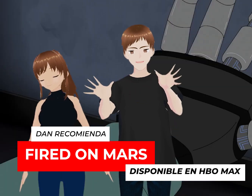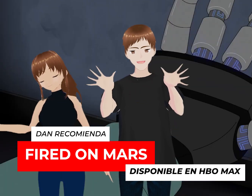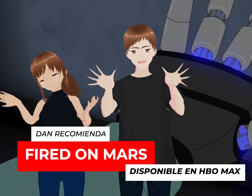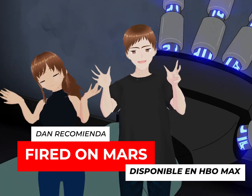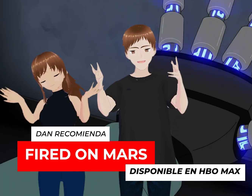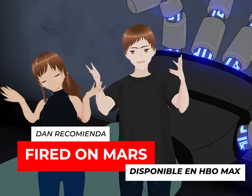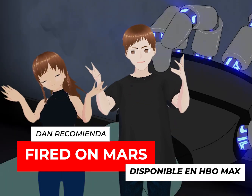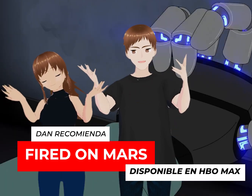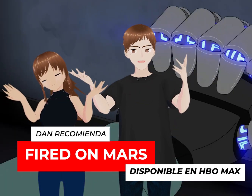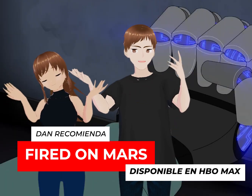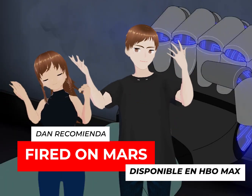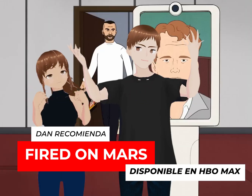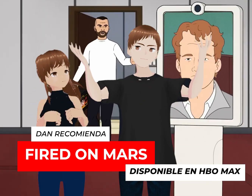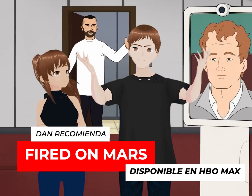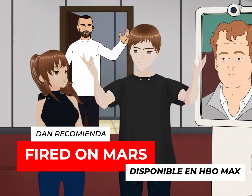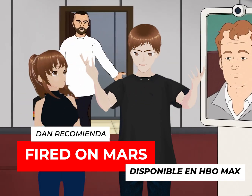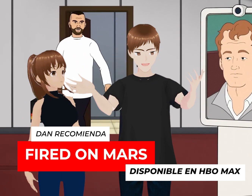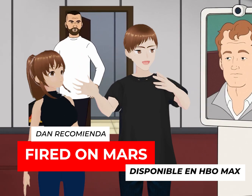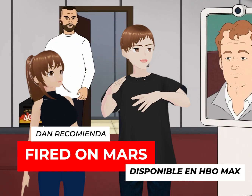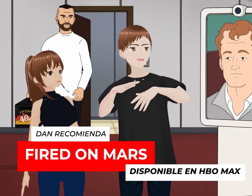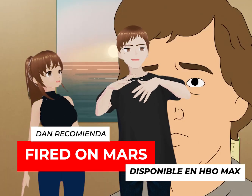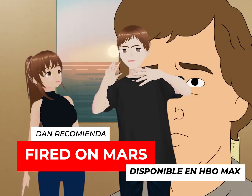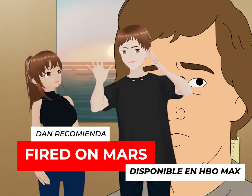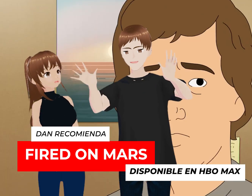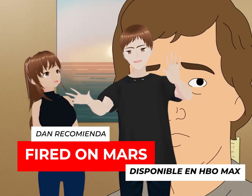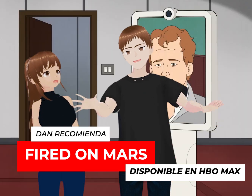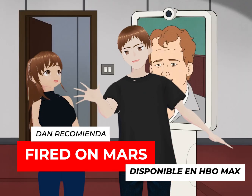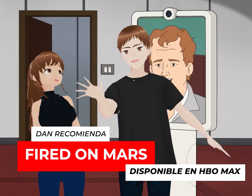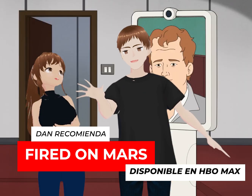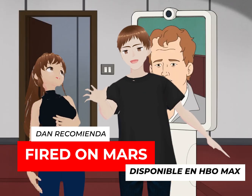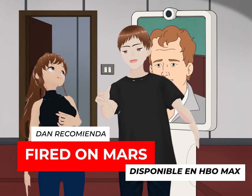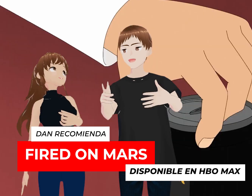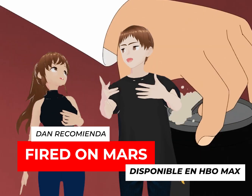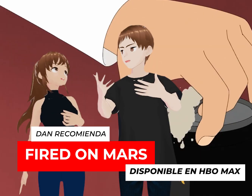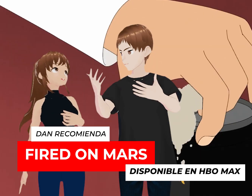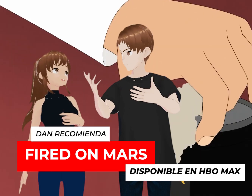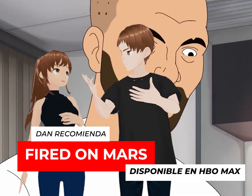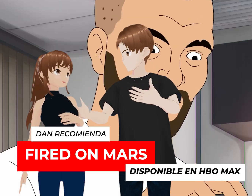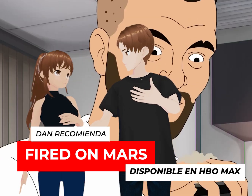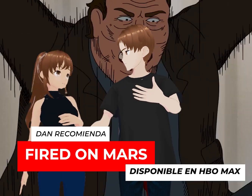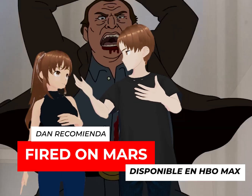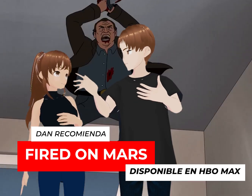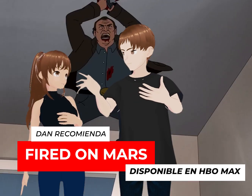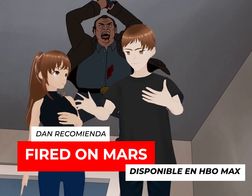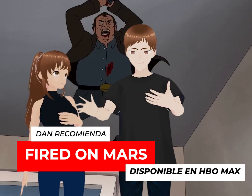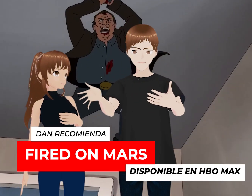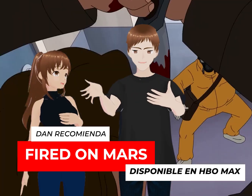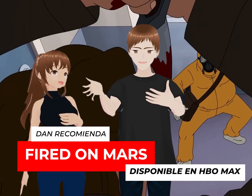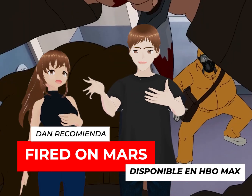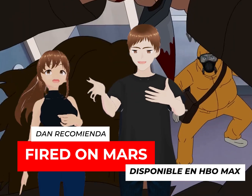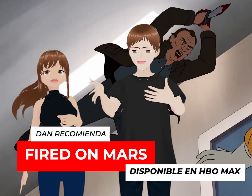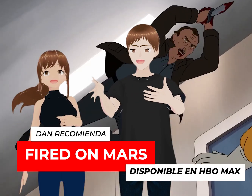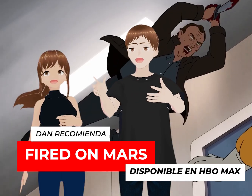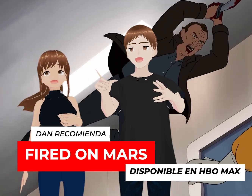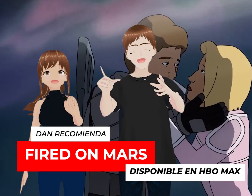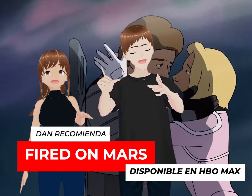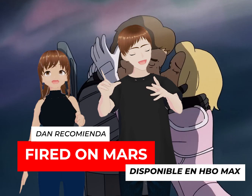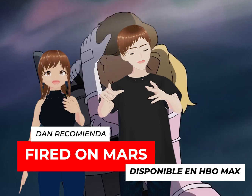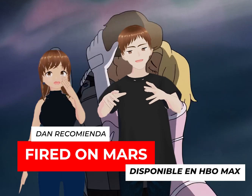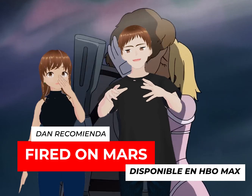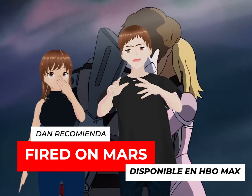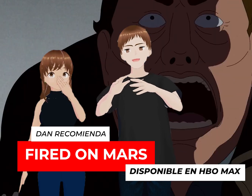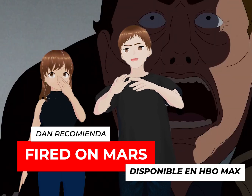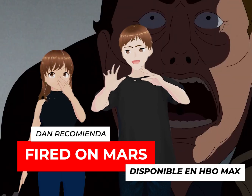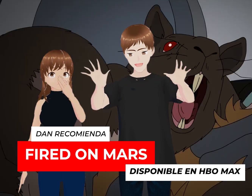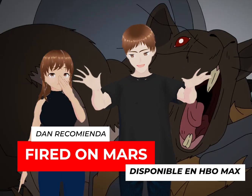Entonces, imagínate que tenemos algo como pasó la pandemia o tienes una crisis económica y tienes que empezar a recortar puestos. El